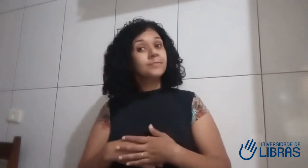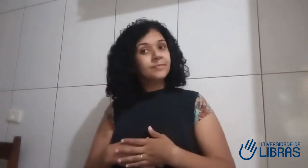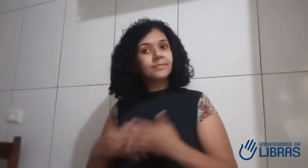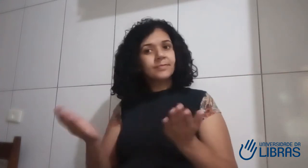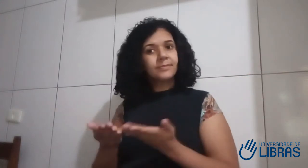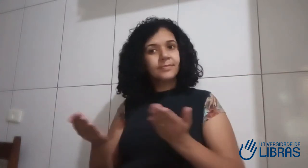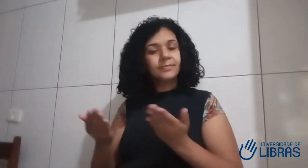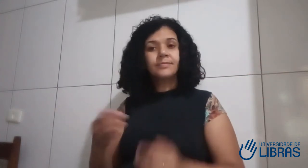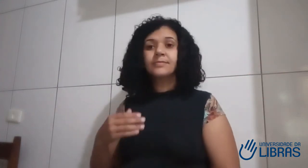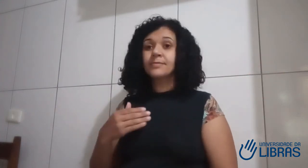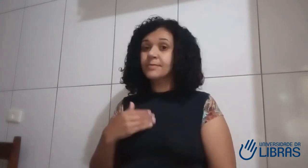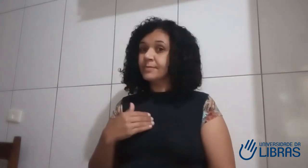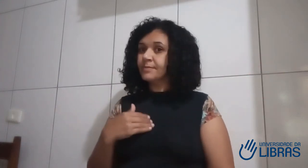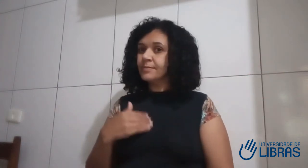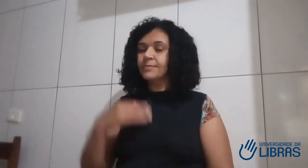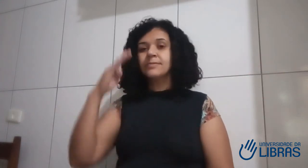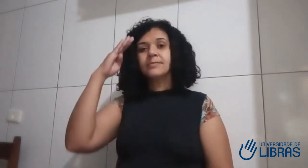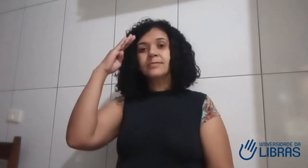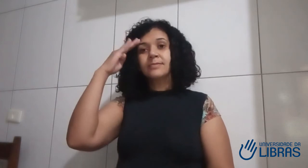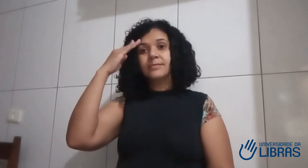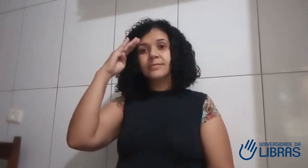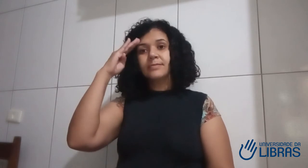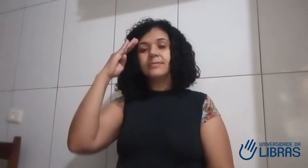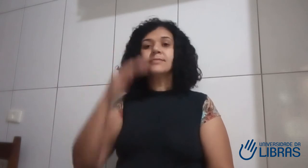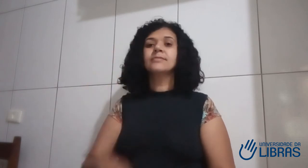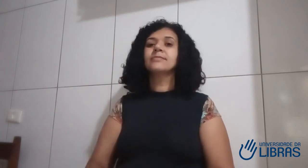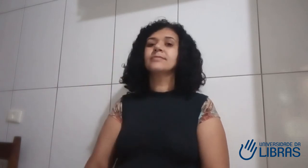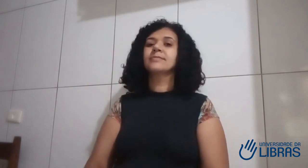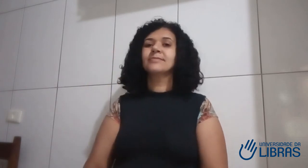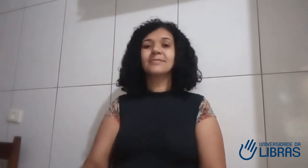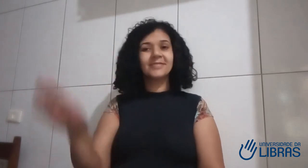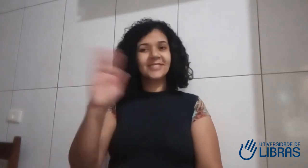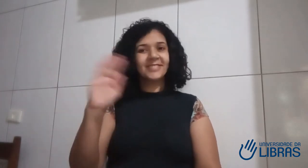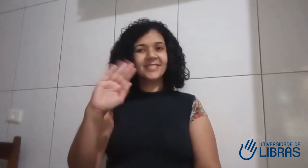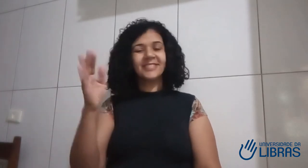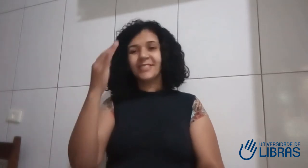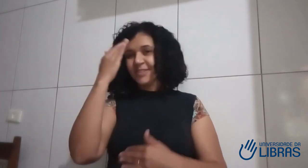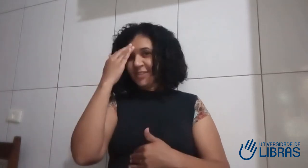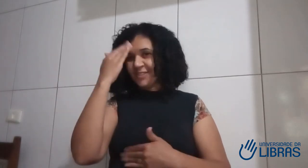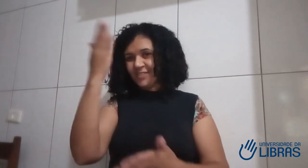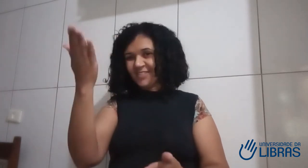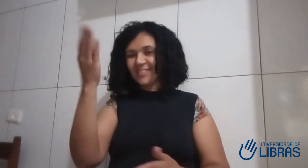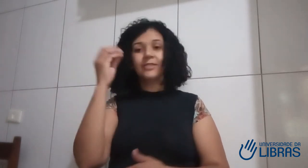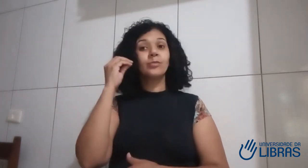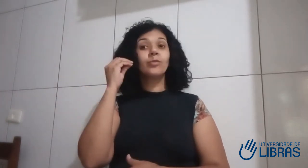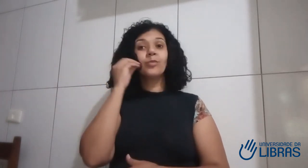por estar entendendo a Libras, finalmente. Muito obrigada, professor Madison Barreto. Um beijo e abraço para todos da Universidade da